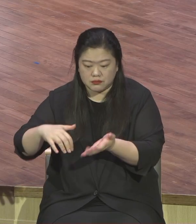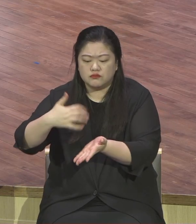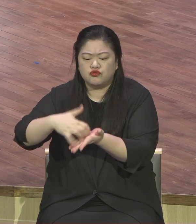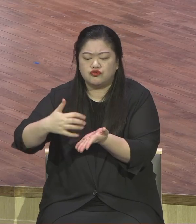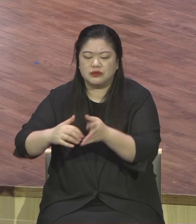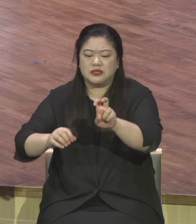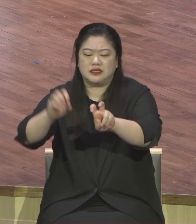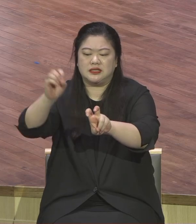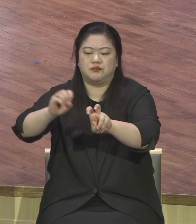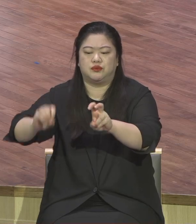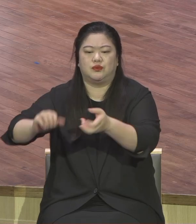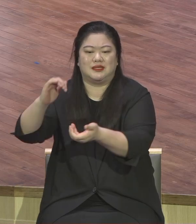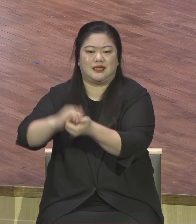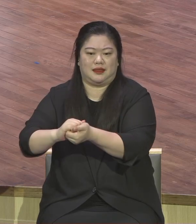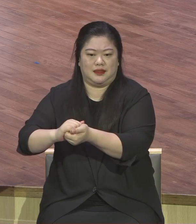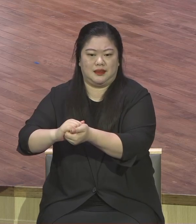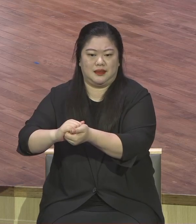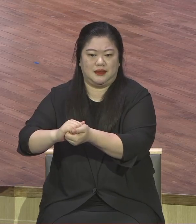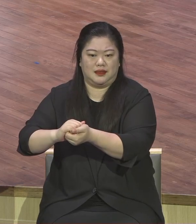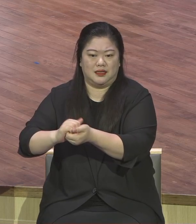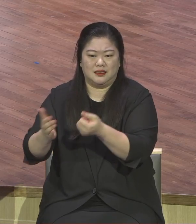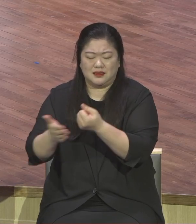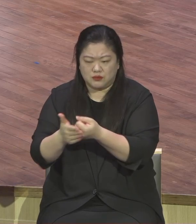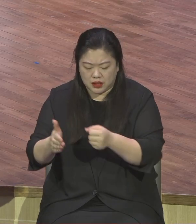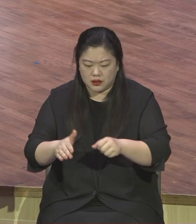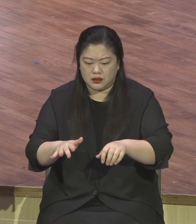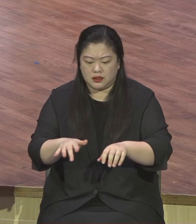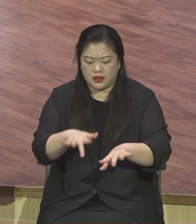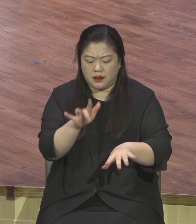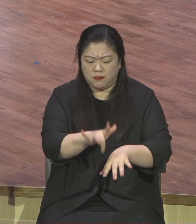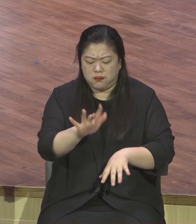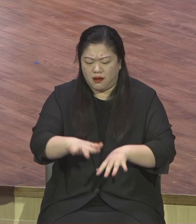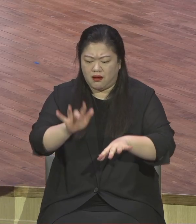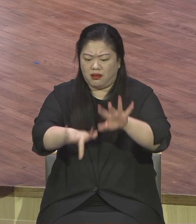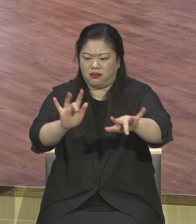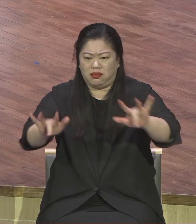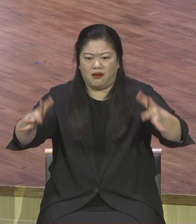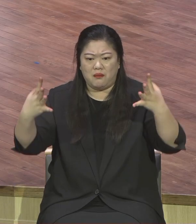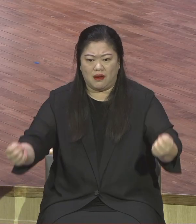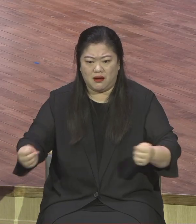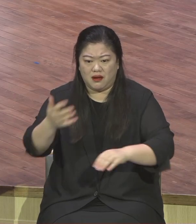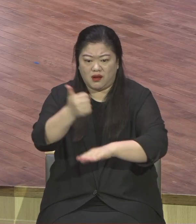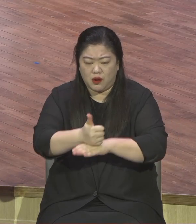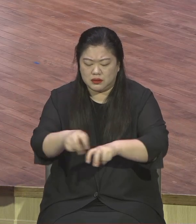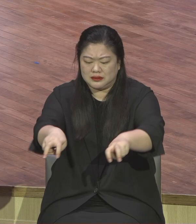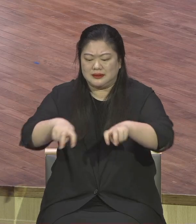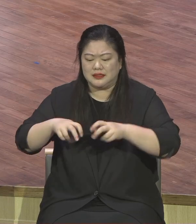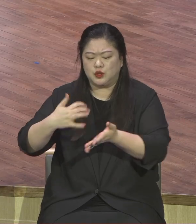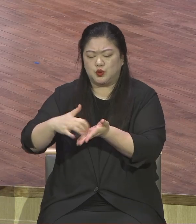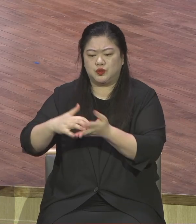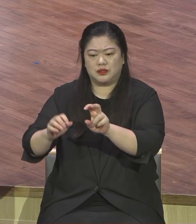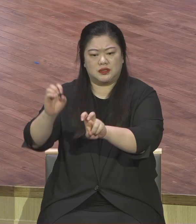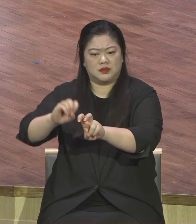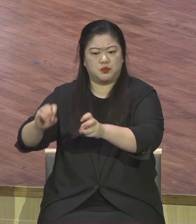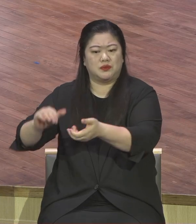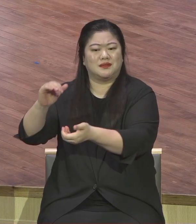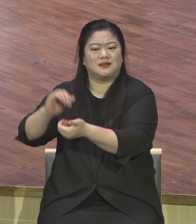수가 있기 때문에 한정이 되죠. 그래서 지금 인터넷으로 그렇게 온라인으로 참석하는